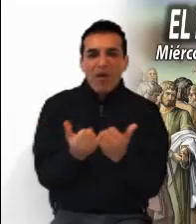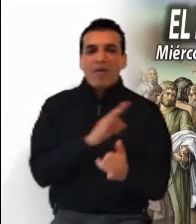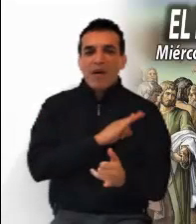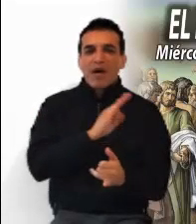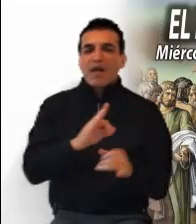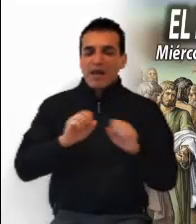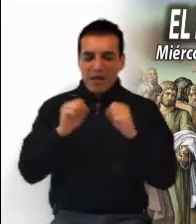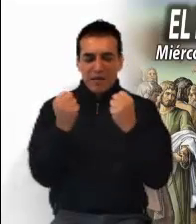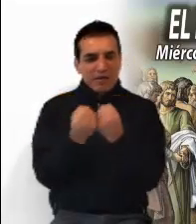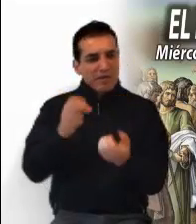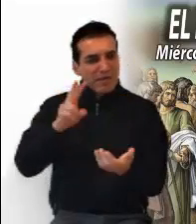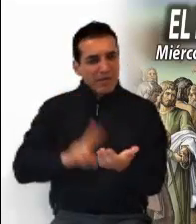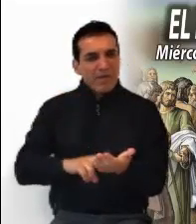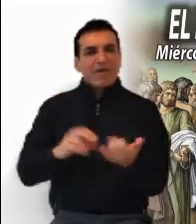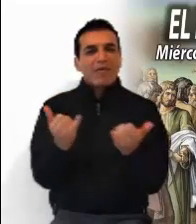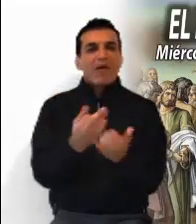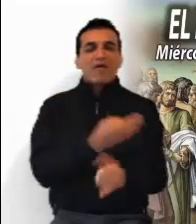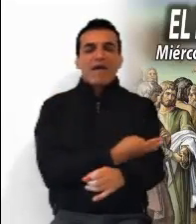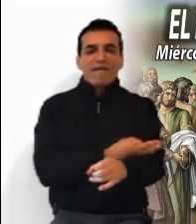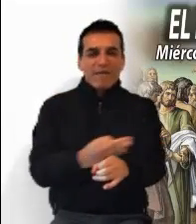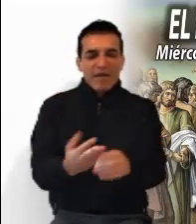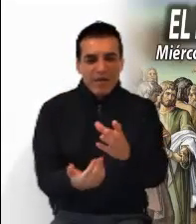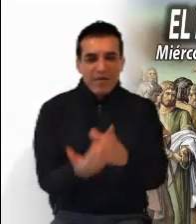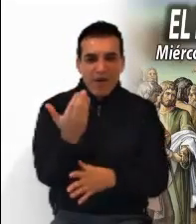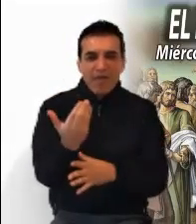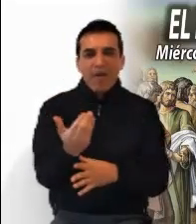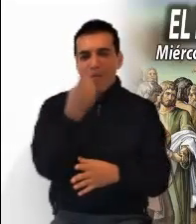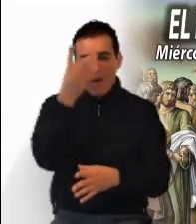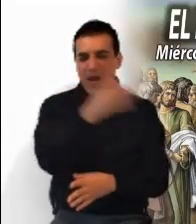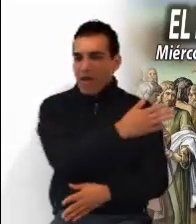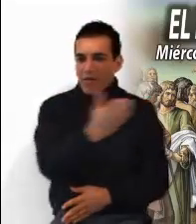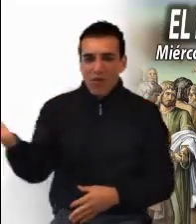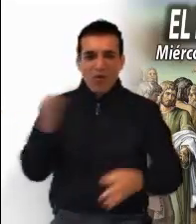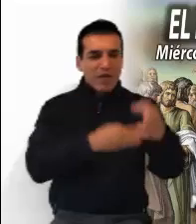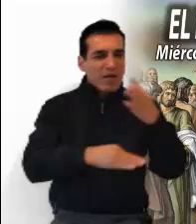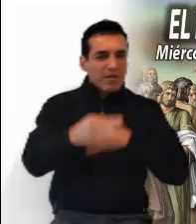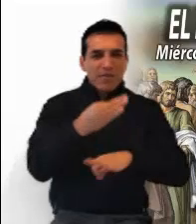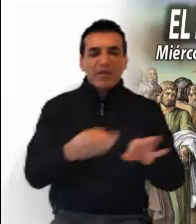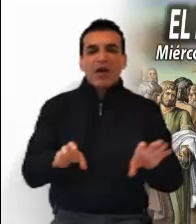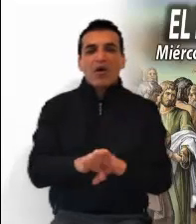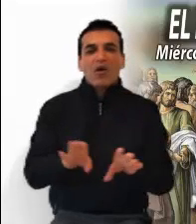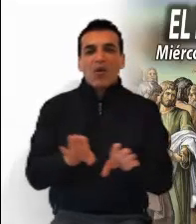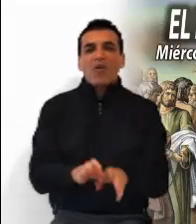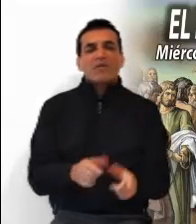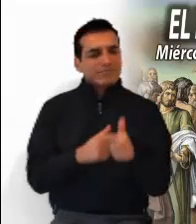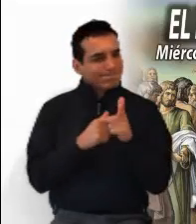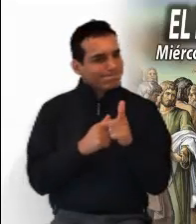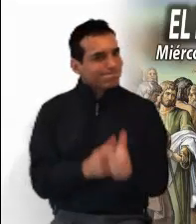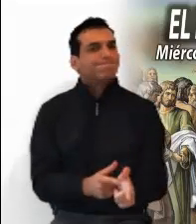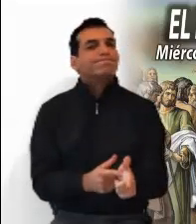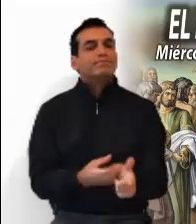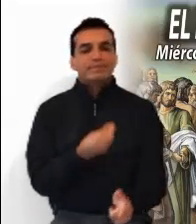sociedad, asumiendo una nueva familia que se abre a todos los hombres y sosteniéndose